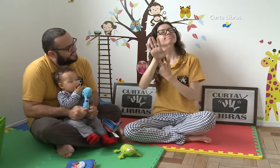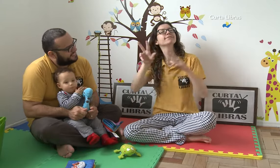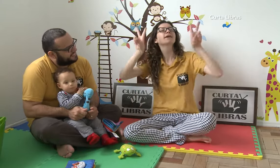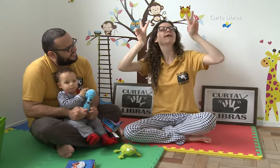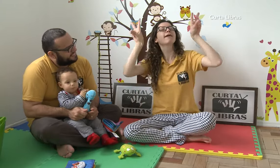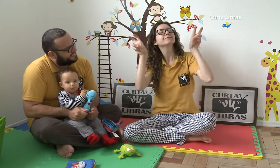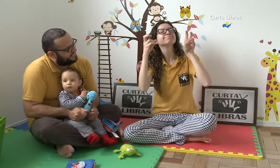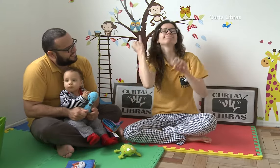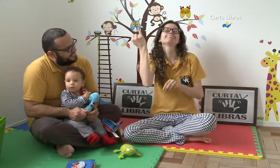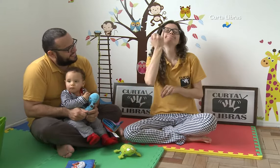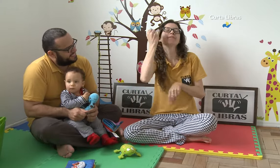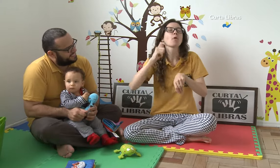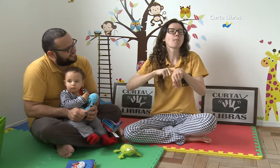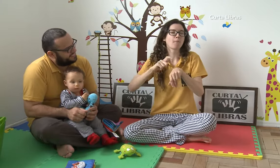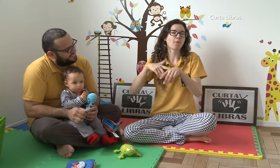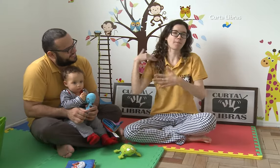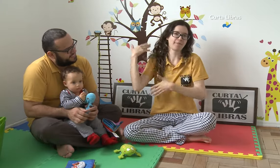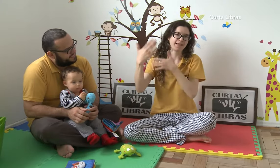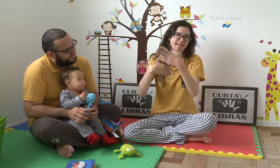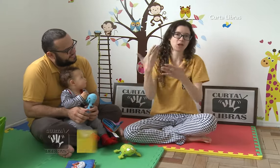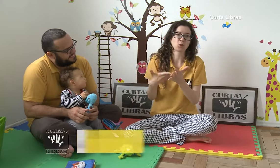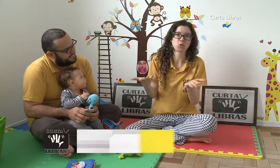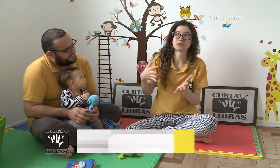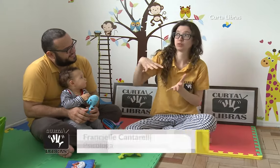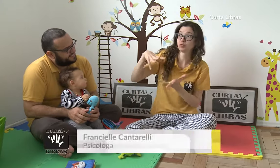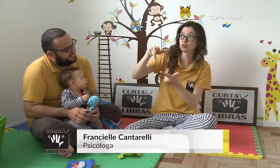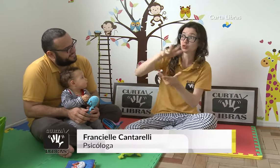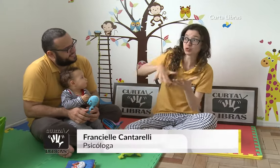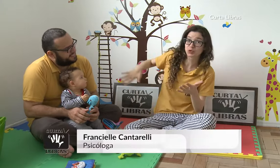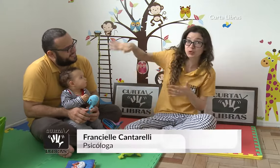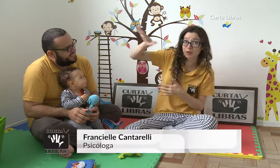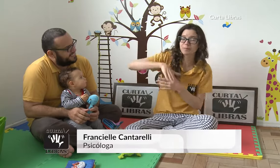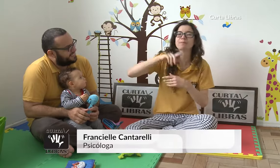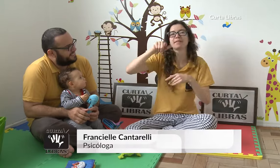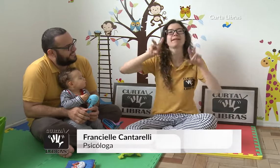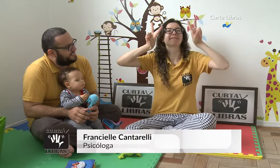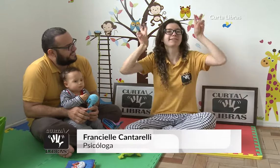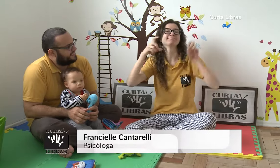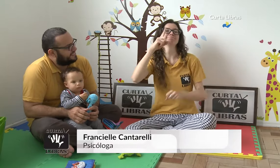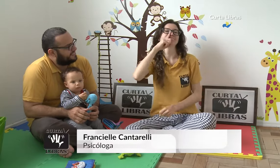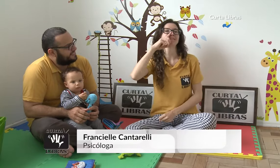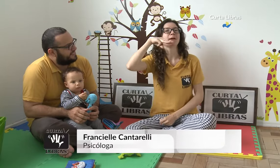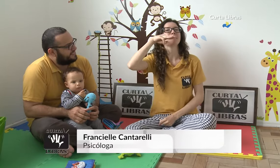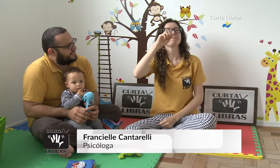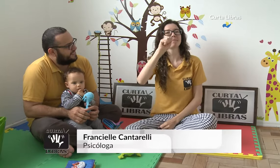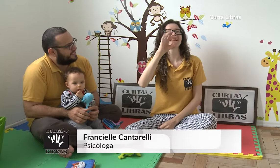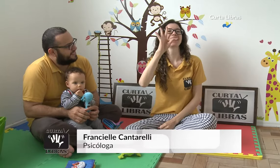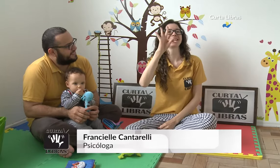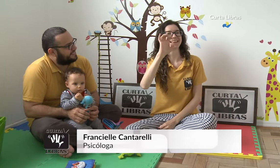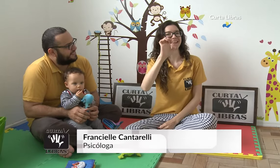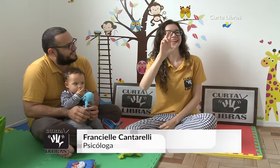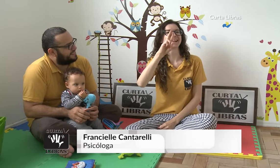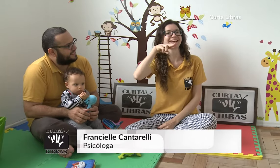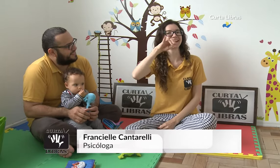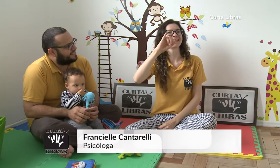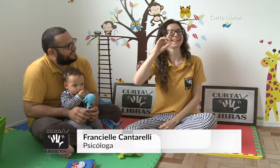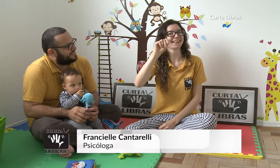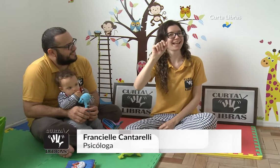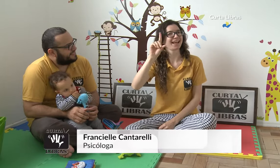Nós três vamos apresentar um assunto muito importante que está muito em voga no mundo hoje. Este assunto é a maternidade.